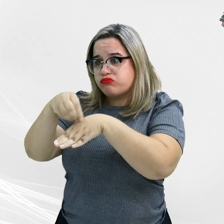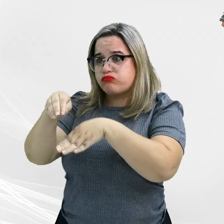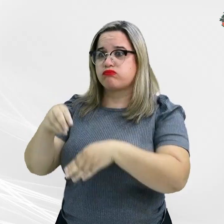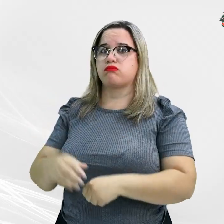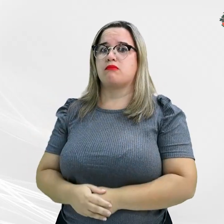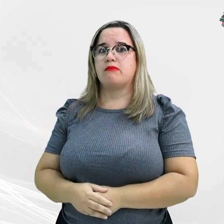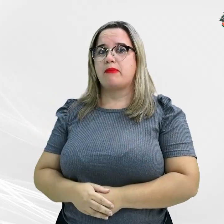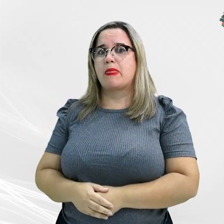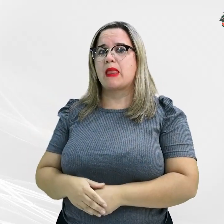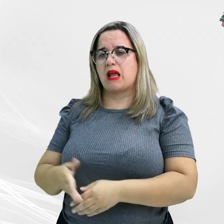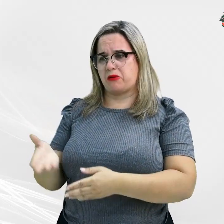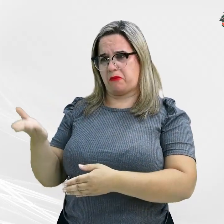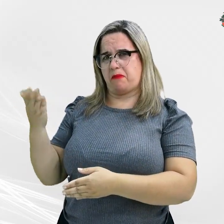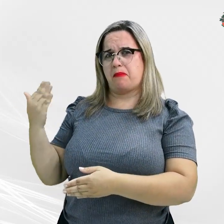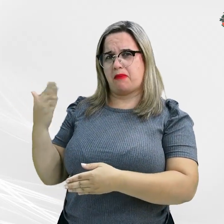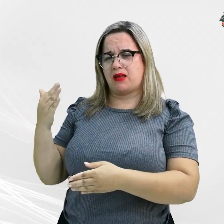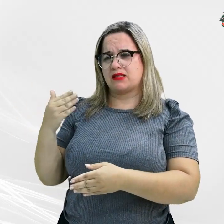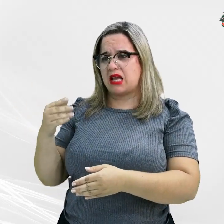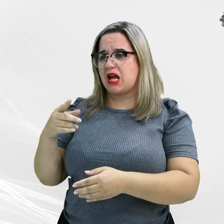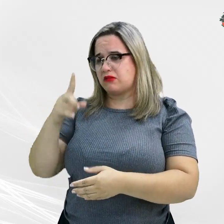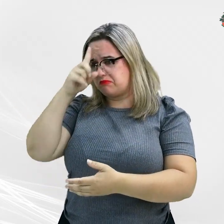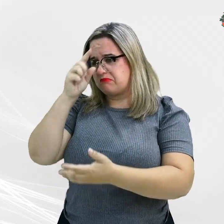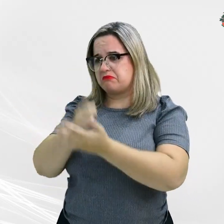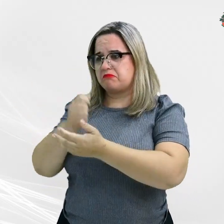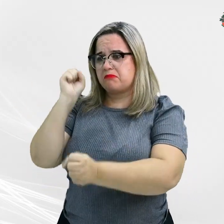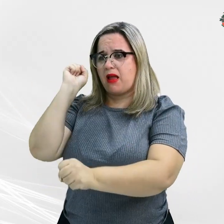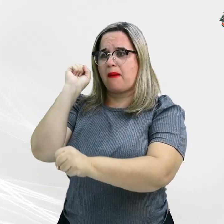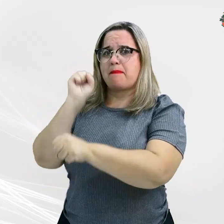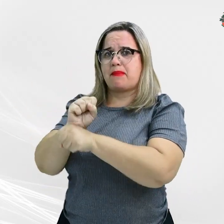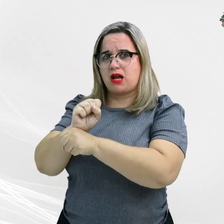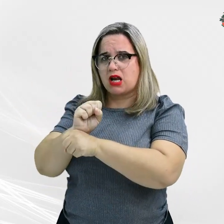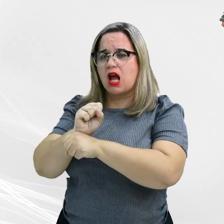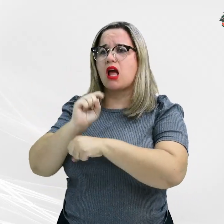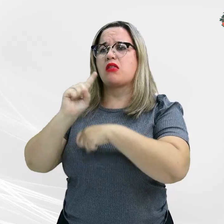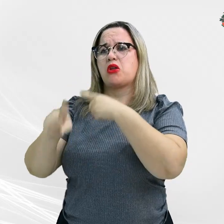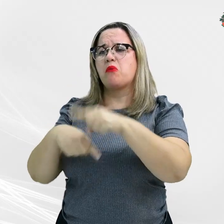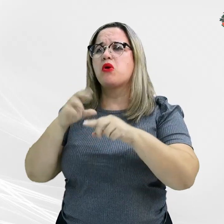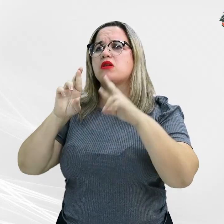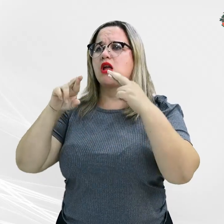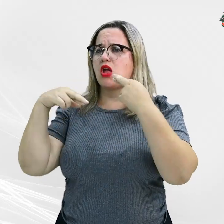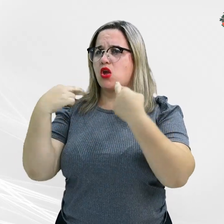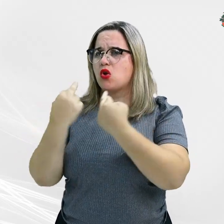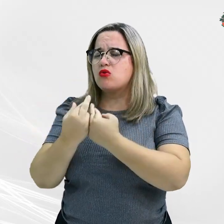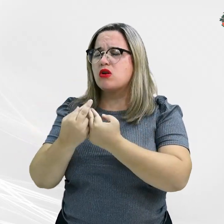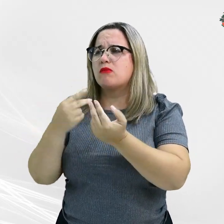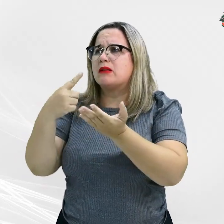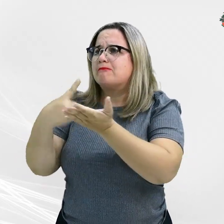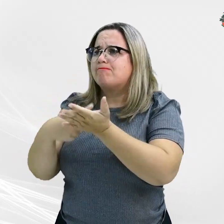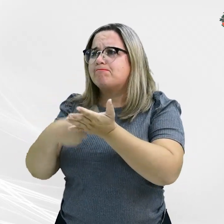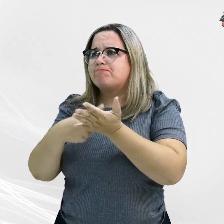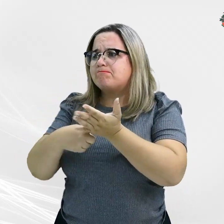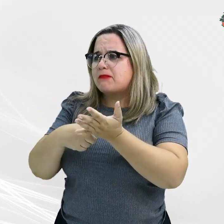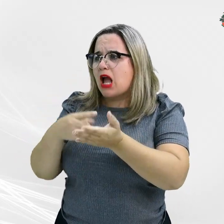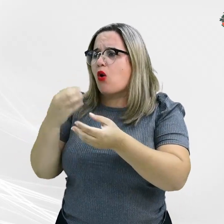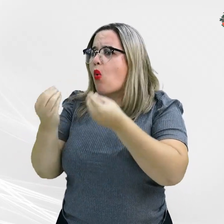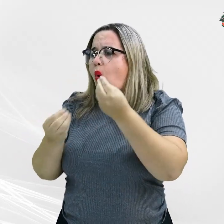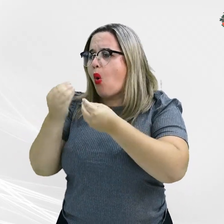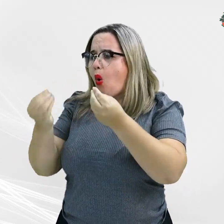determinou a paralisação das obras e depois realizou reuniões para solucionar amigavelmente a demanda. Informou ainda que,